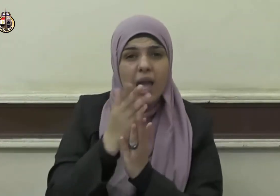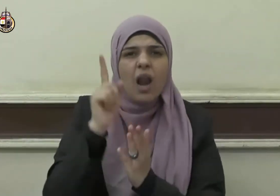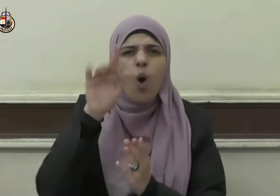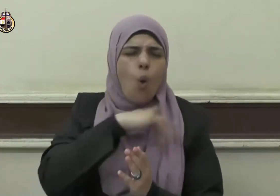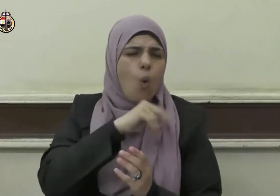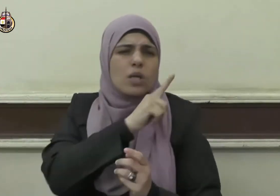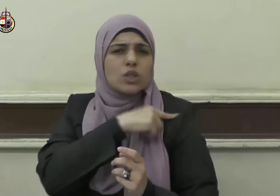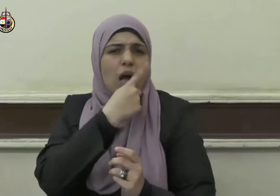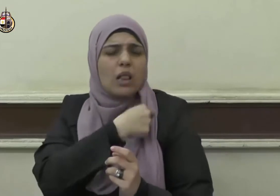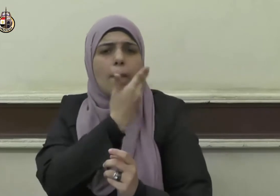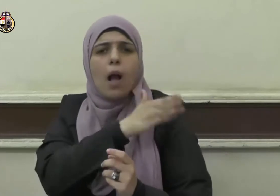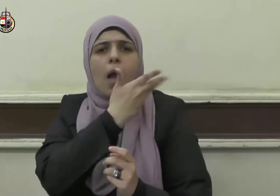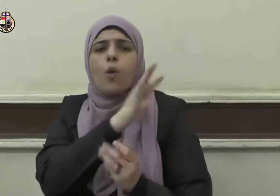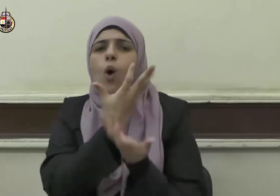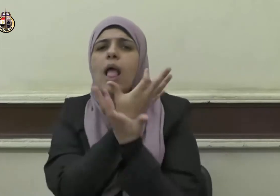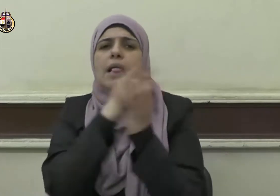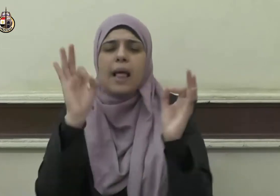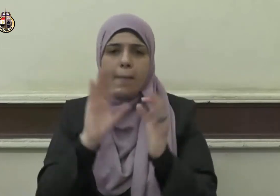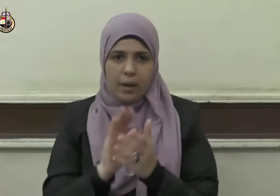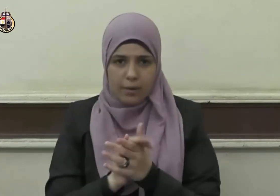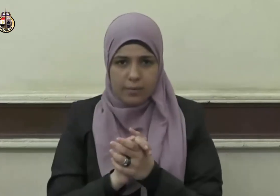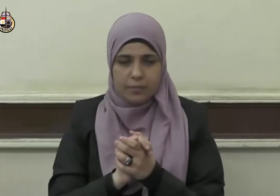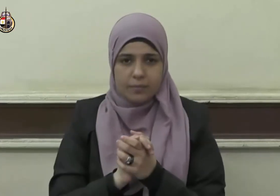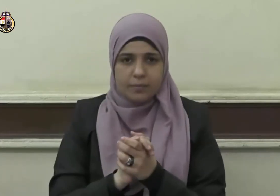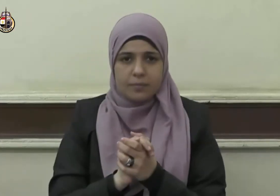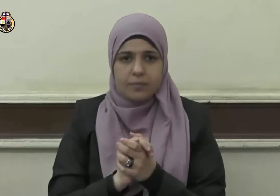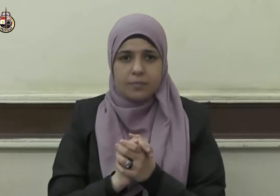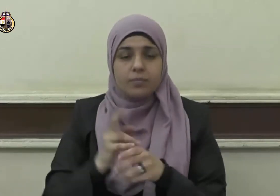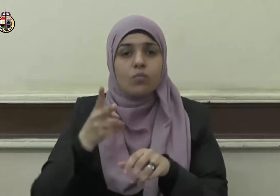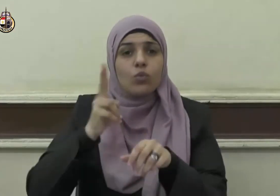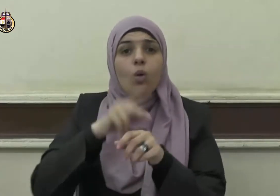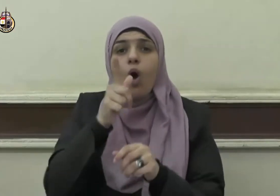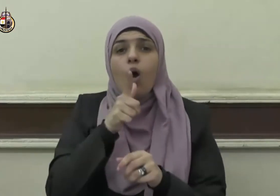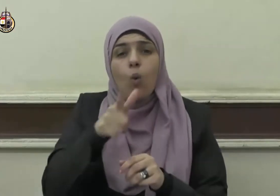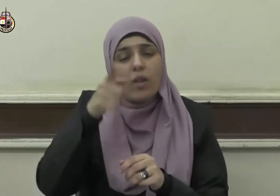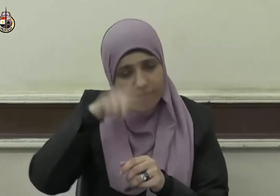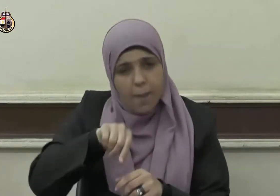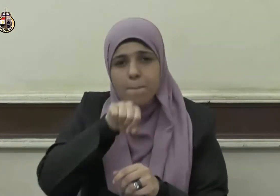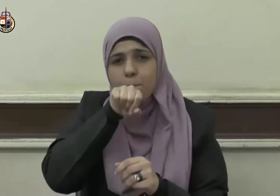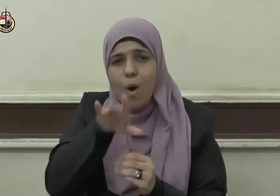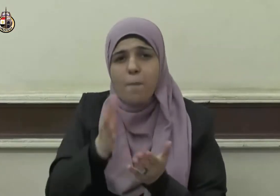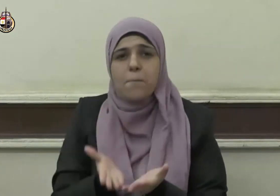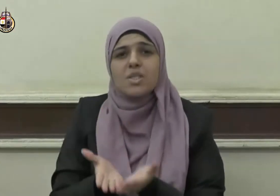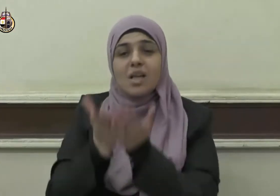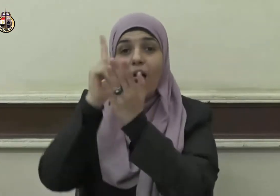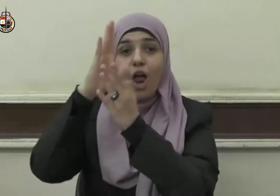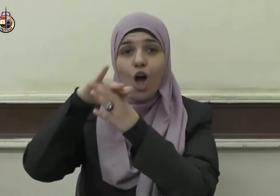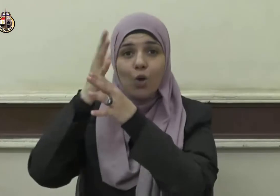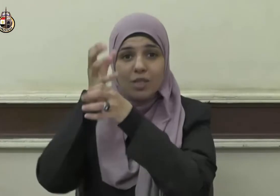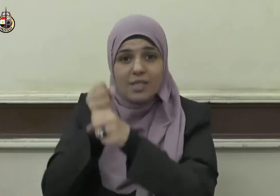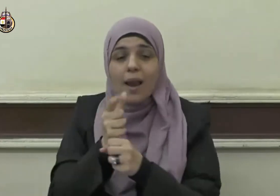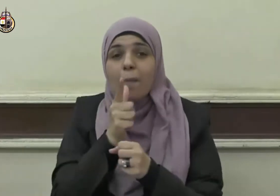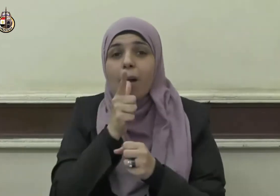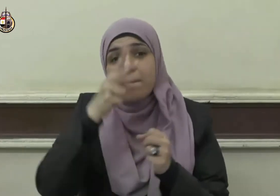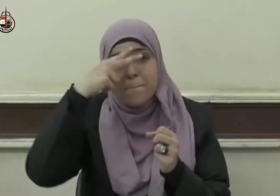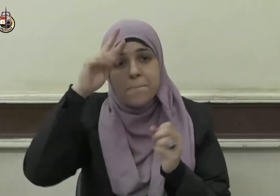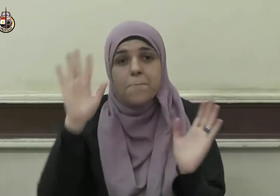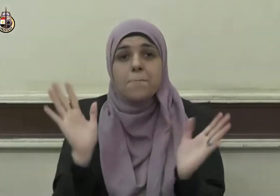له ما تقدم من ذنبك ويقول صلى الله عليه وسلم من قام ليلة